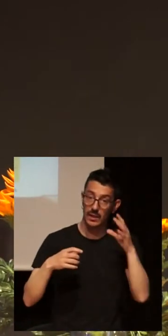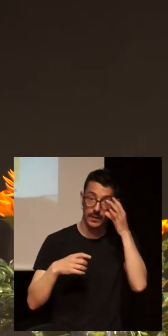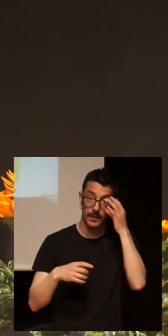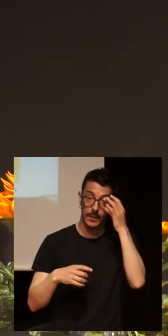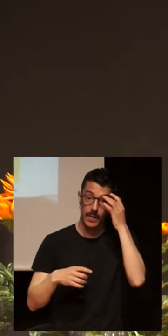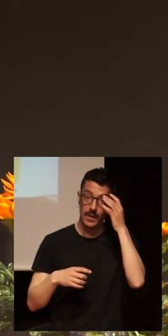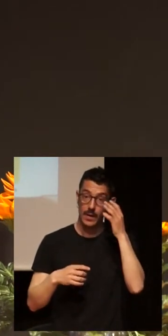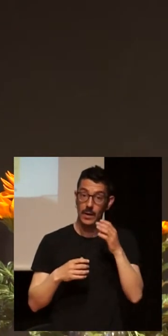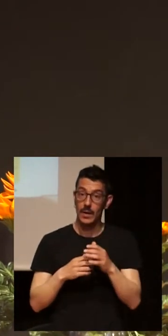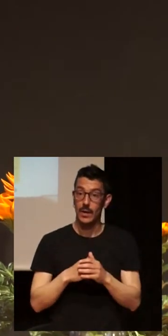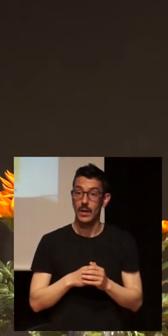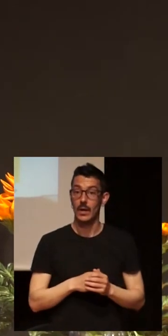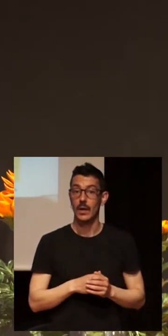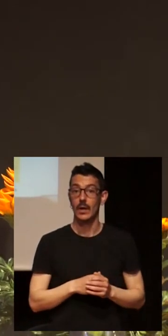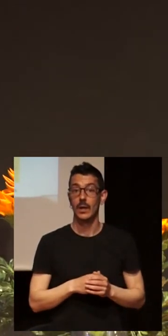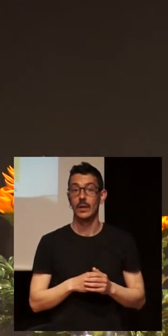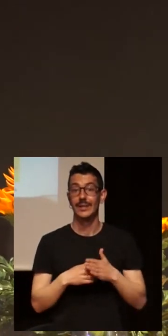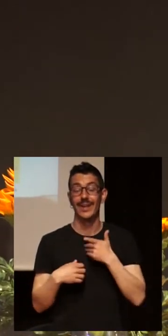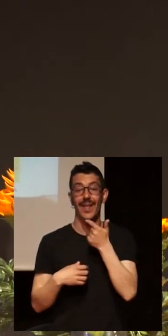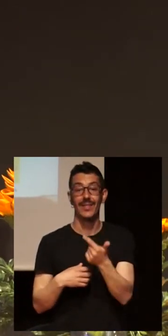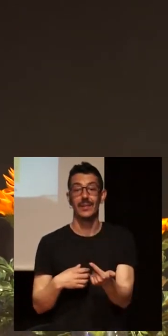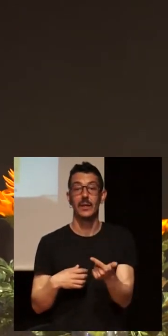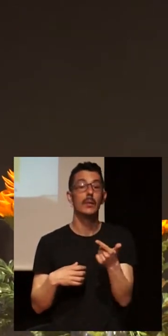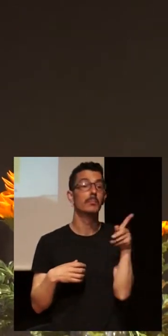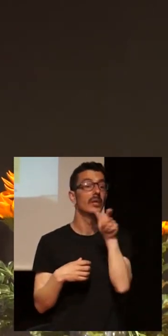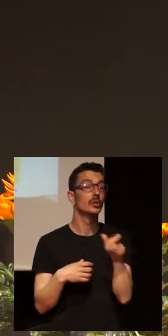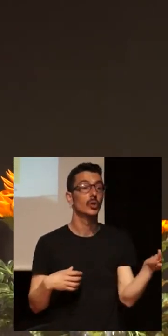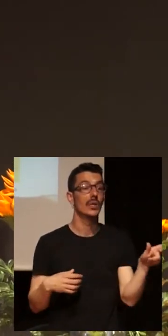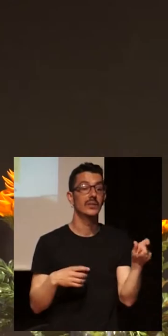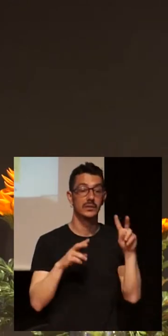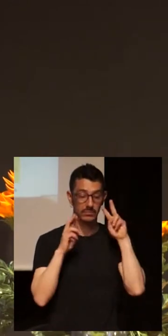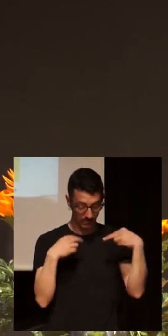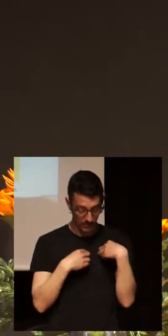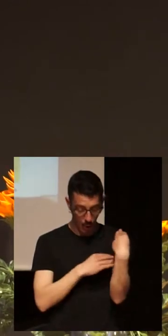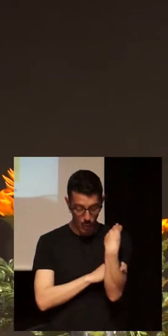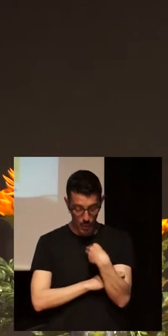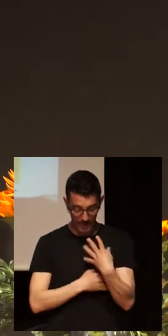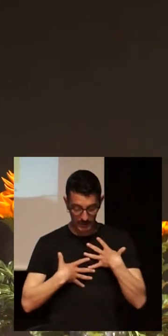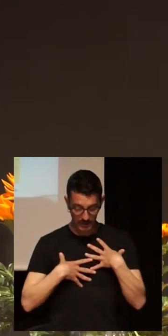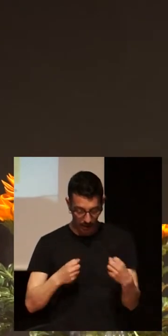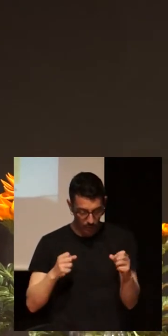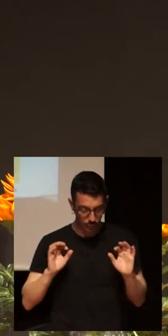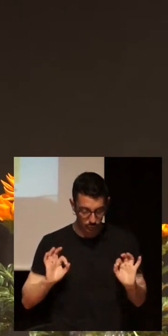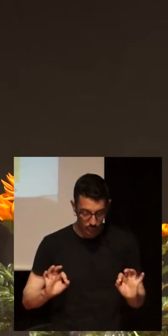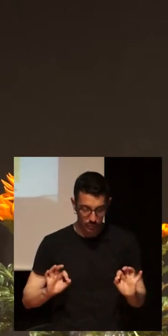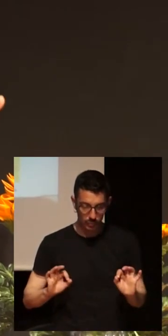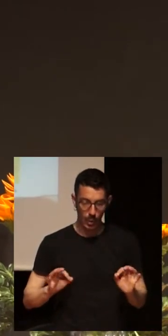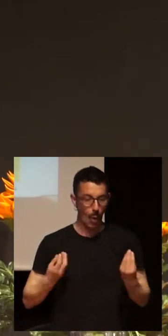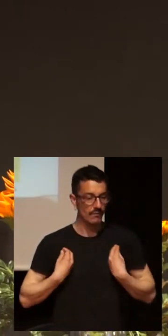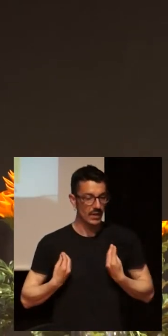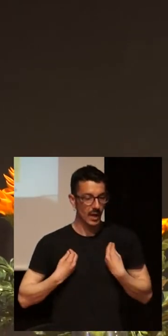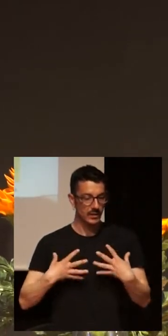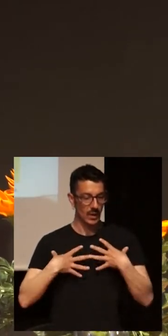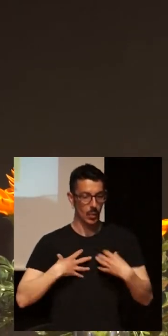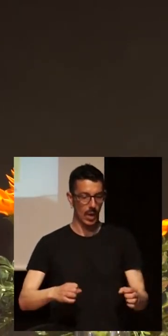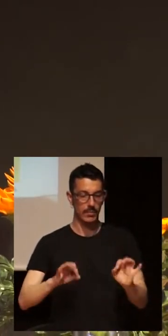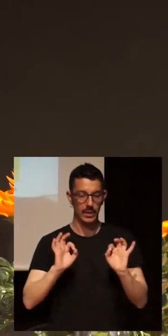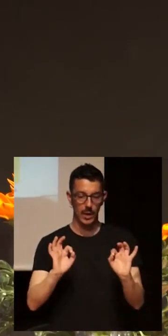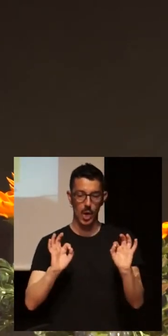las personas pueden cuidar de su salud o pueden tener una vida saludable, entre comillas, saludable, siempre y cuando